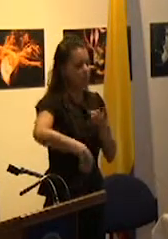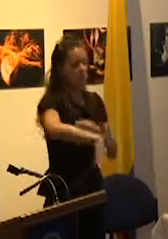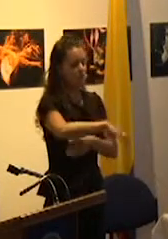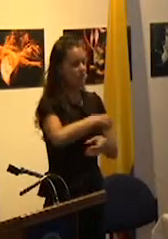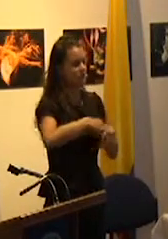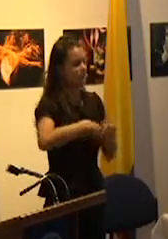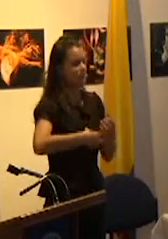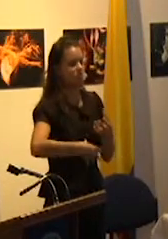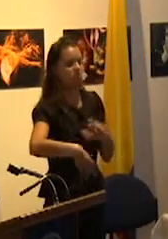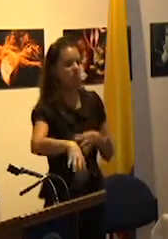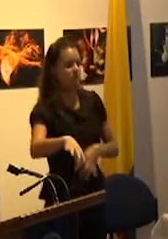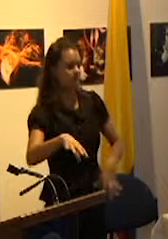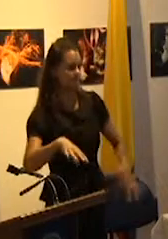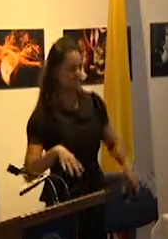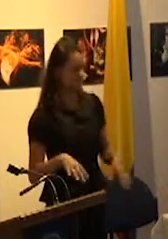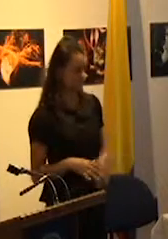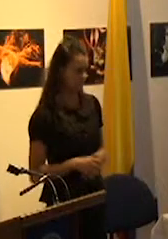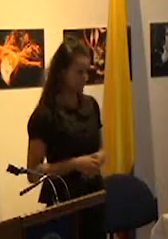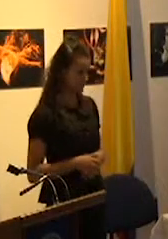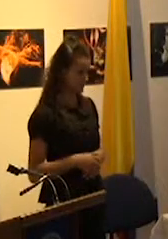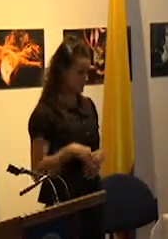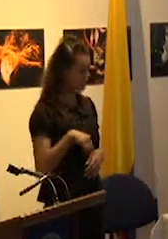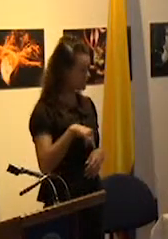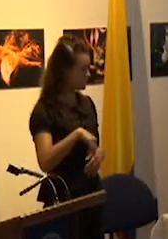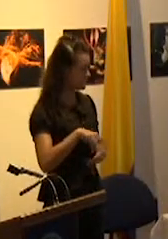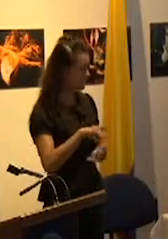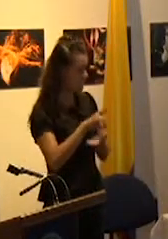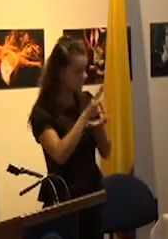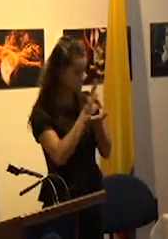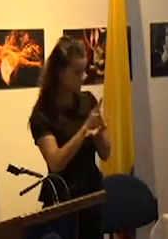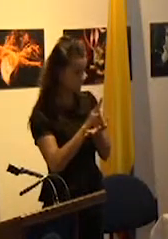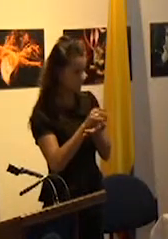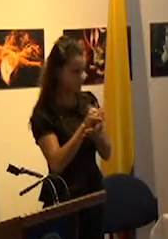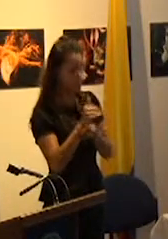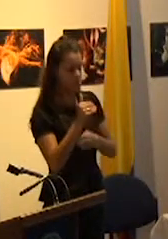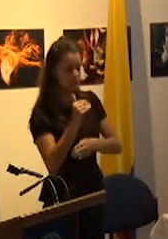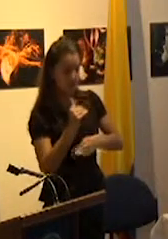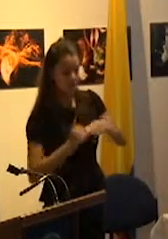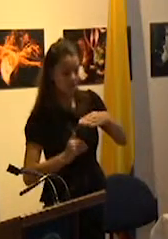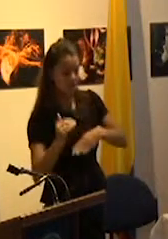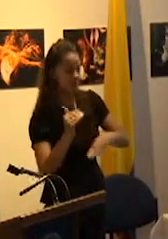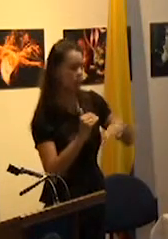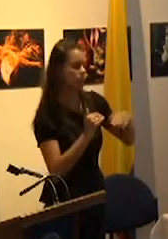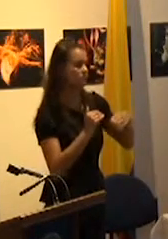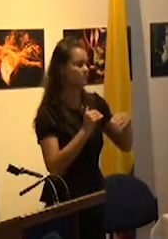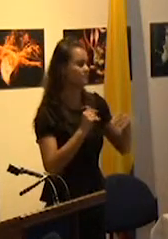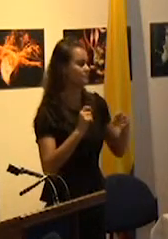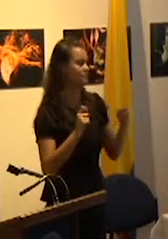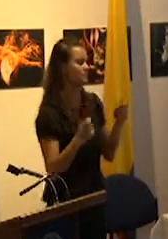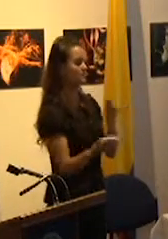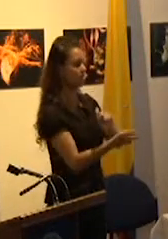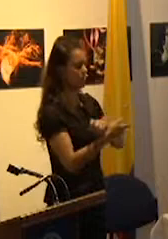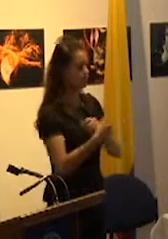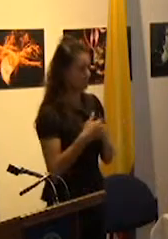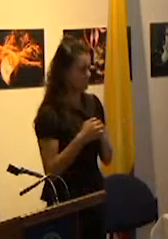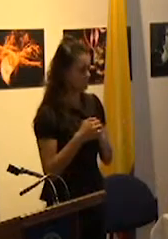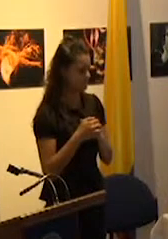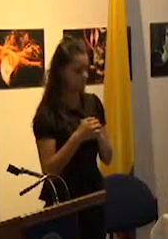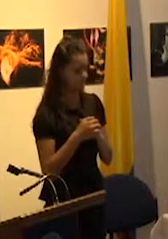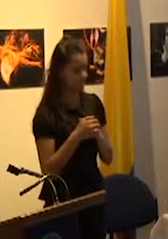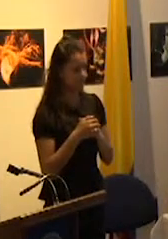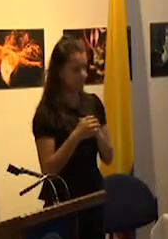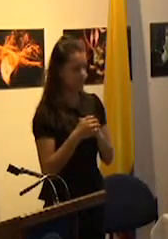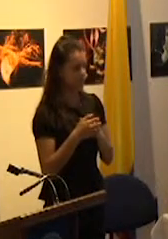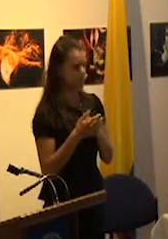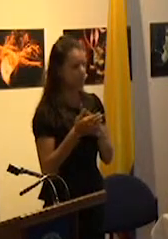en este modelo las desigualdades cambian su naturaleza resultan tanto de